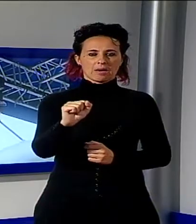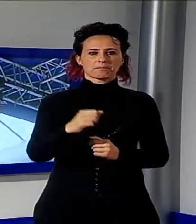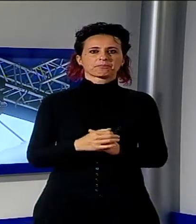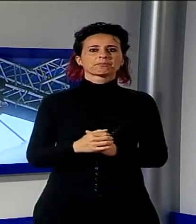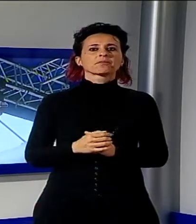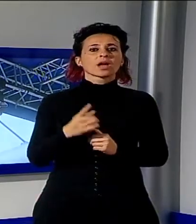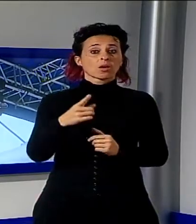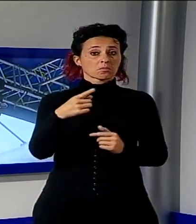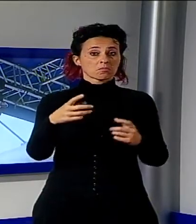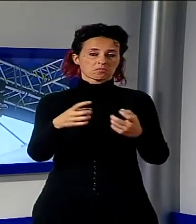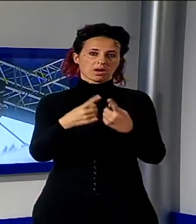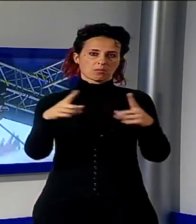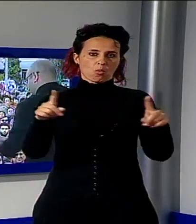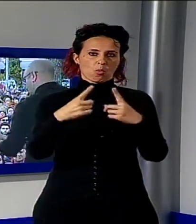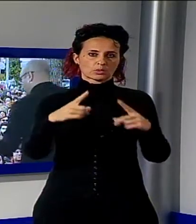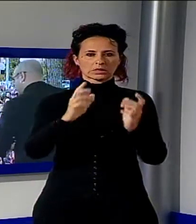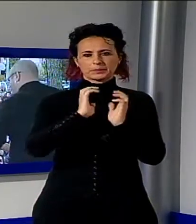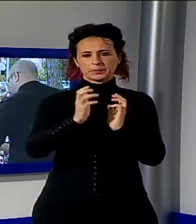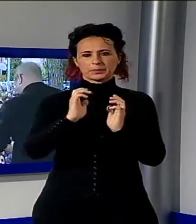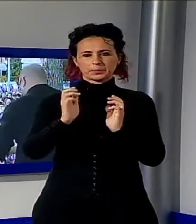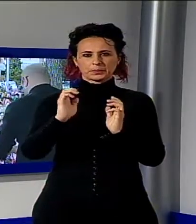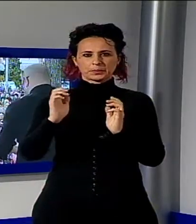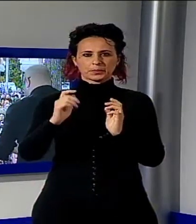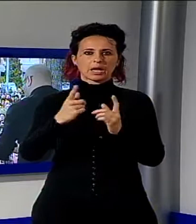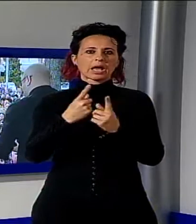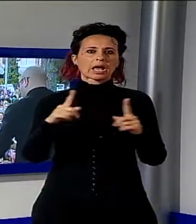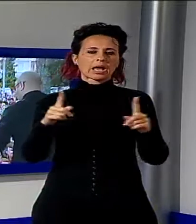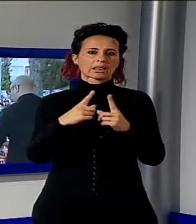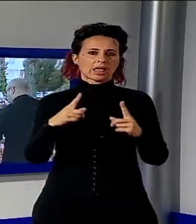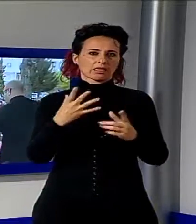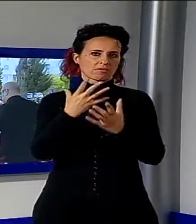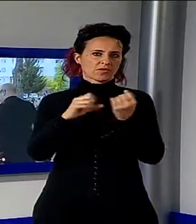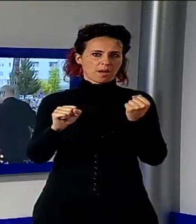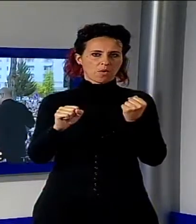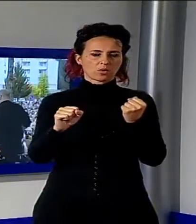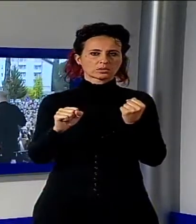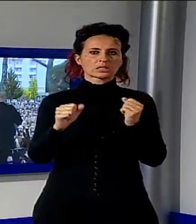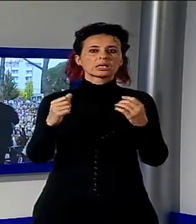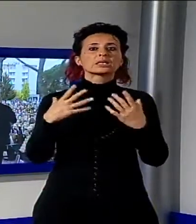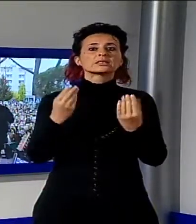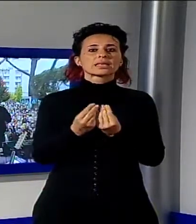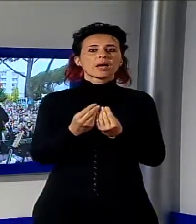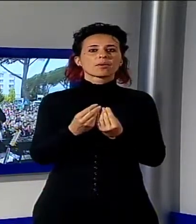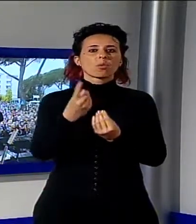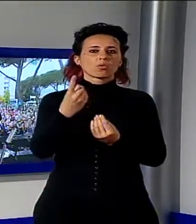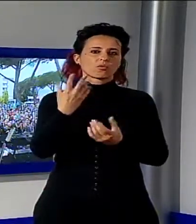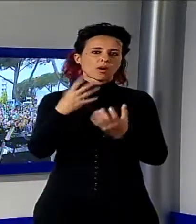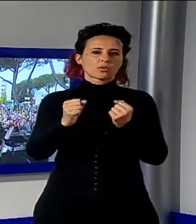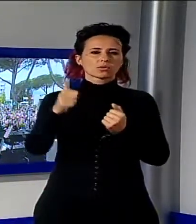eseguito diversi brani di Fabrizio De Andrè con il quale il gruppo fu protagonista di uno storico tour nel 1978.